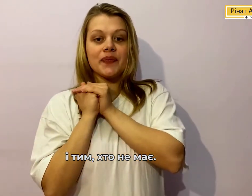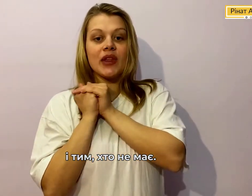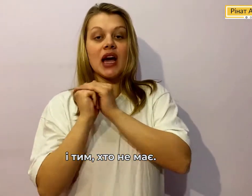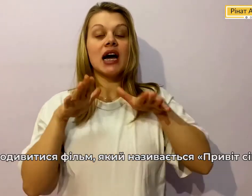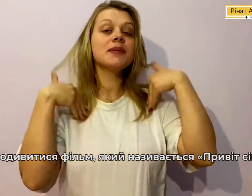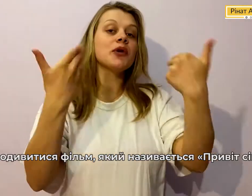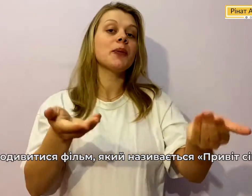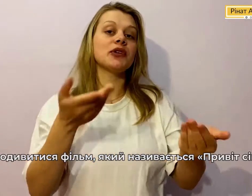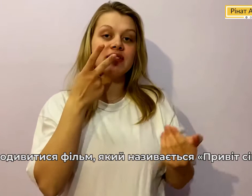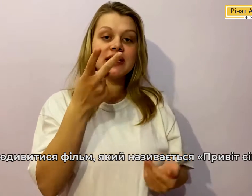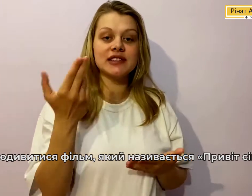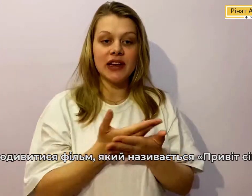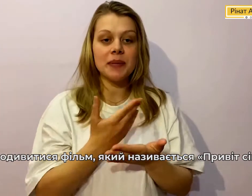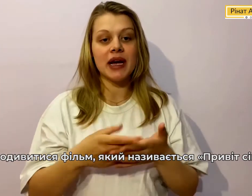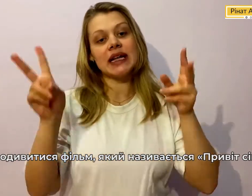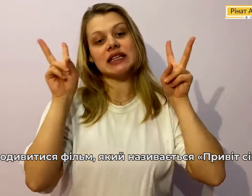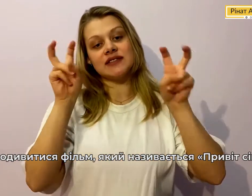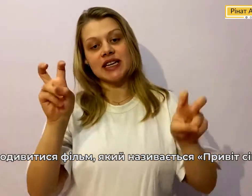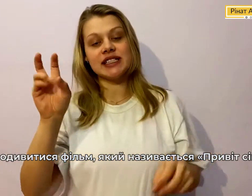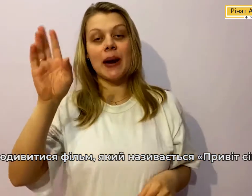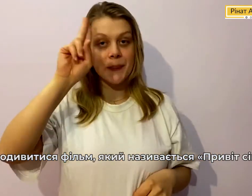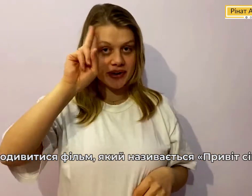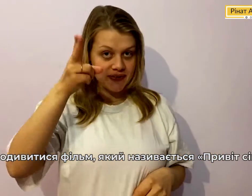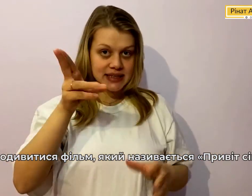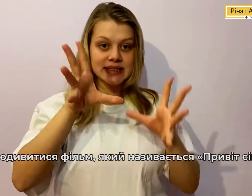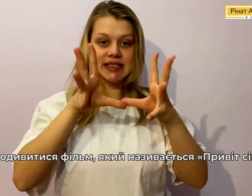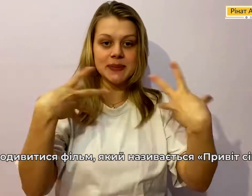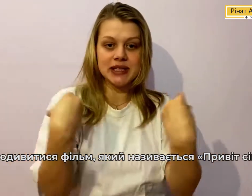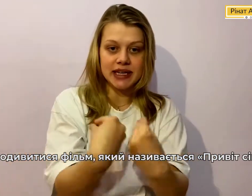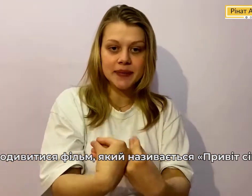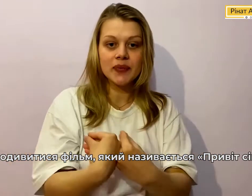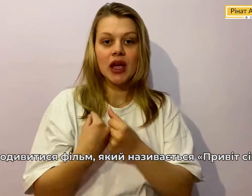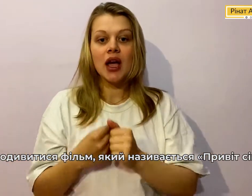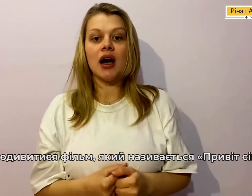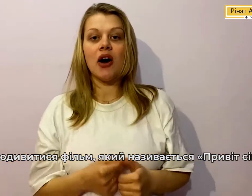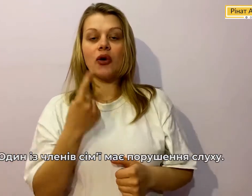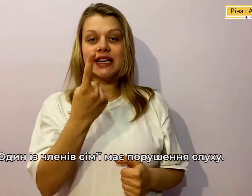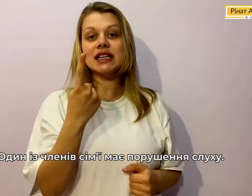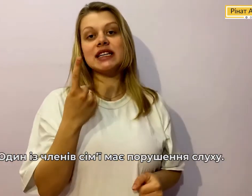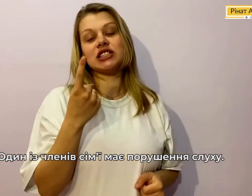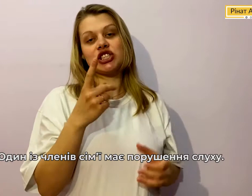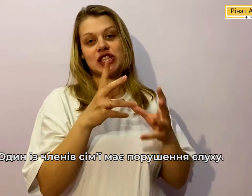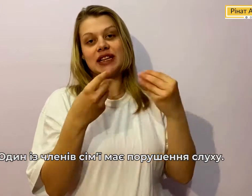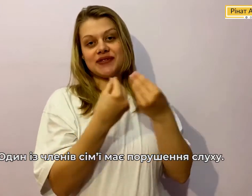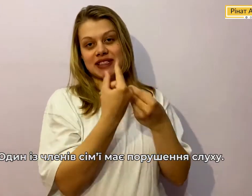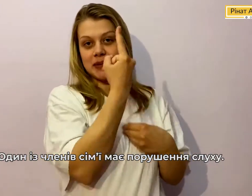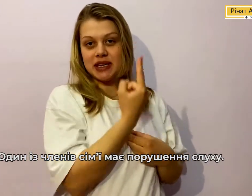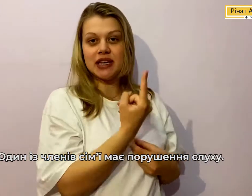Радимо подивитись Фільм, який називається Привіт сім'ї Один із членів сім'ї